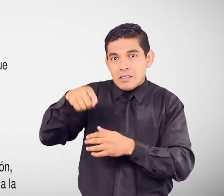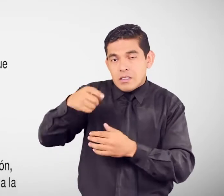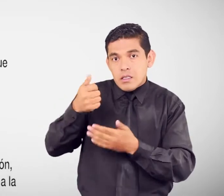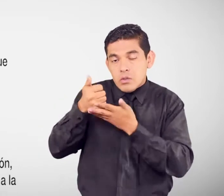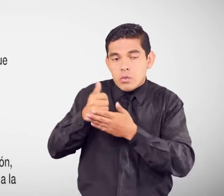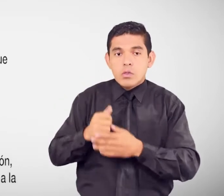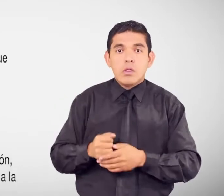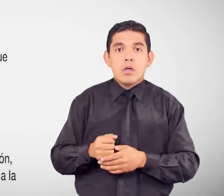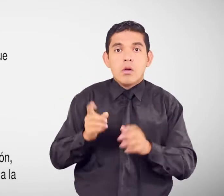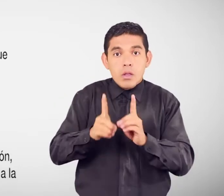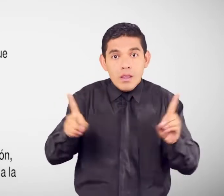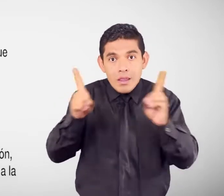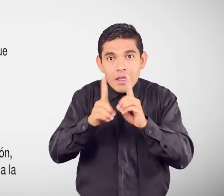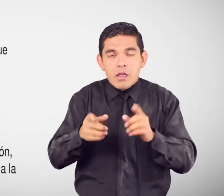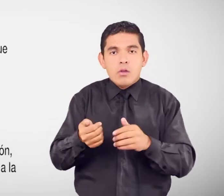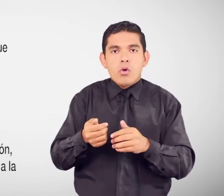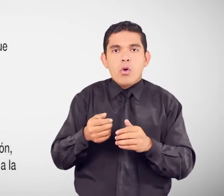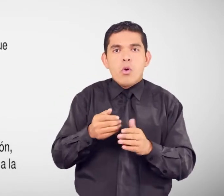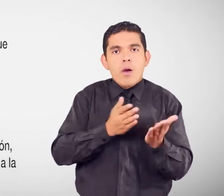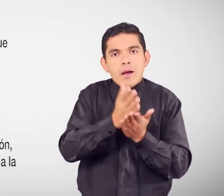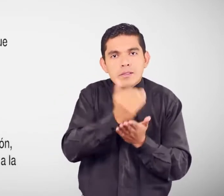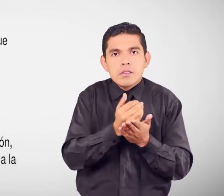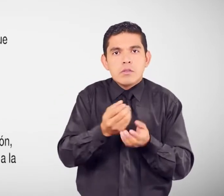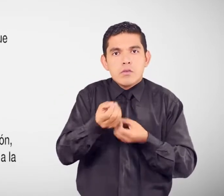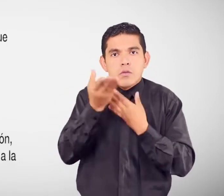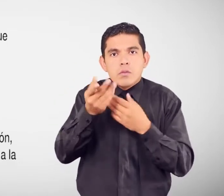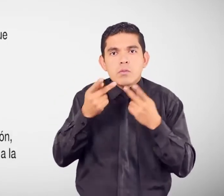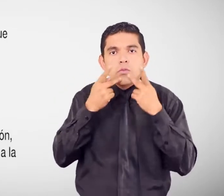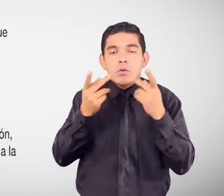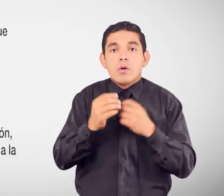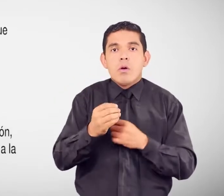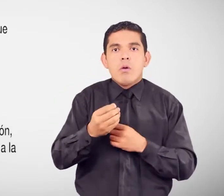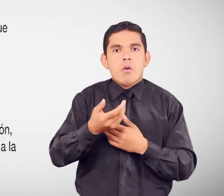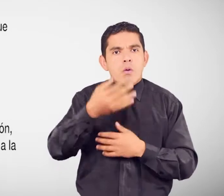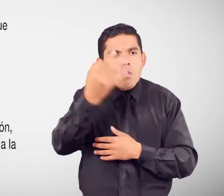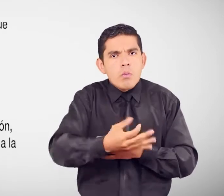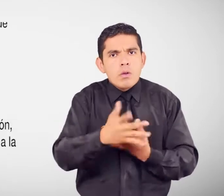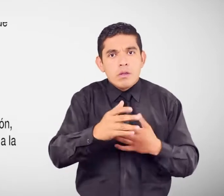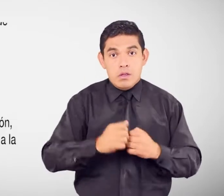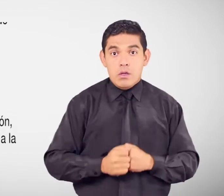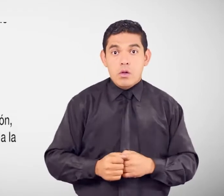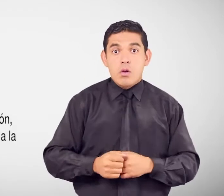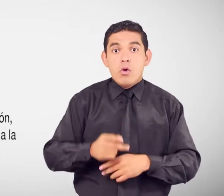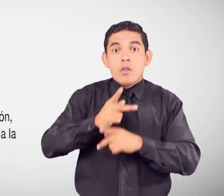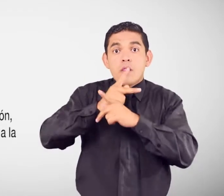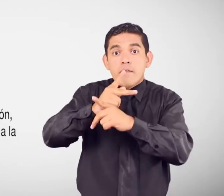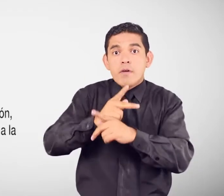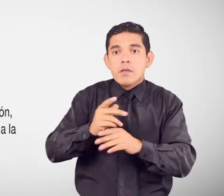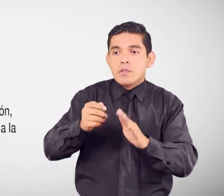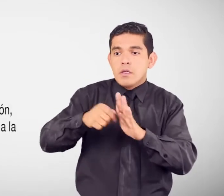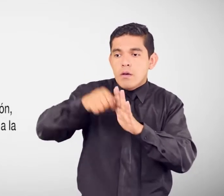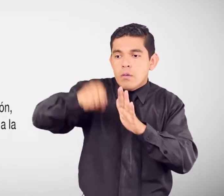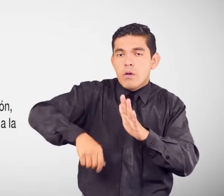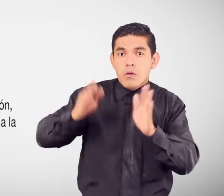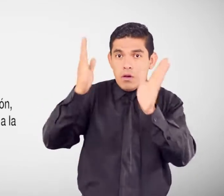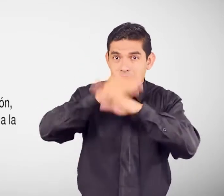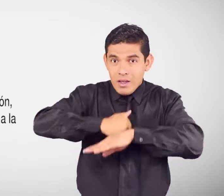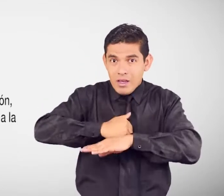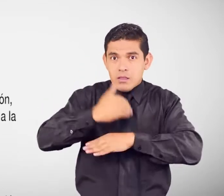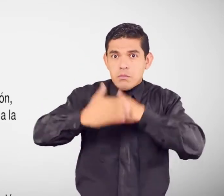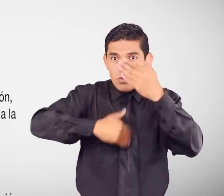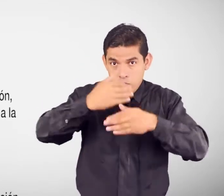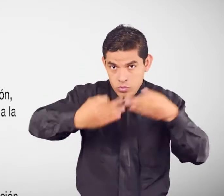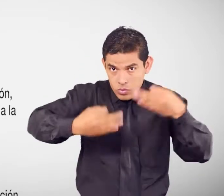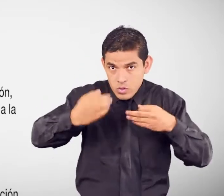Acceso a la información pública Acción por incumplimiento Defensa y asesoría legal gratuita En procesos